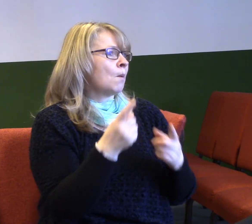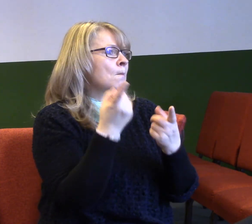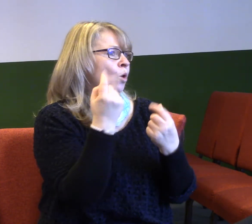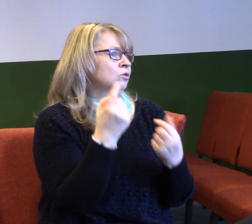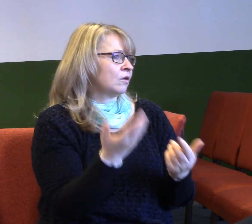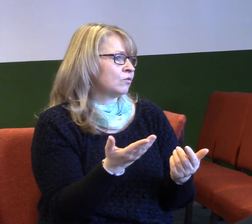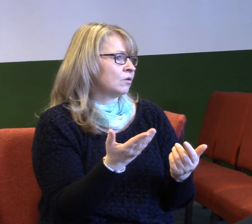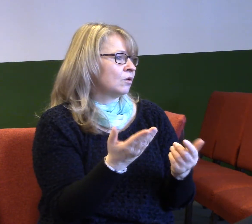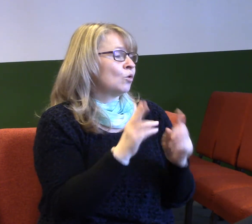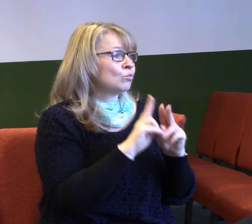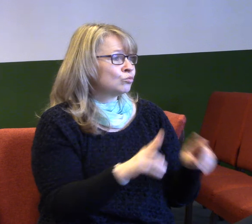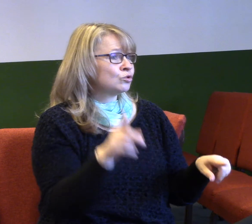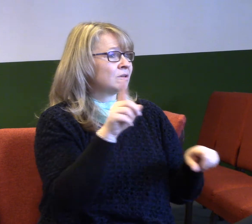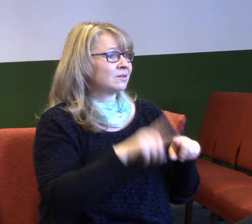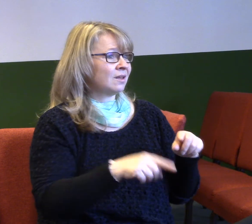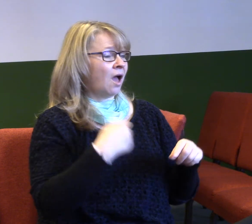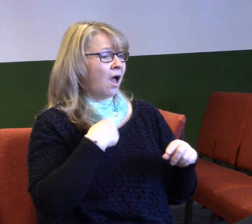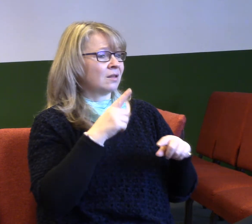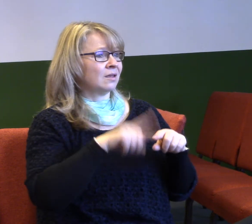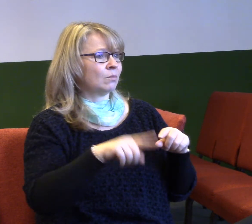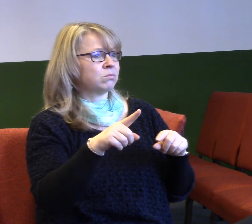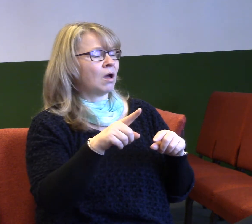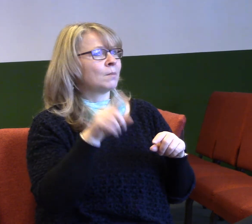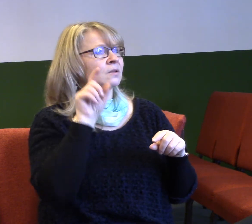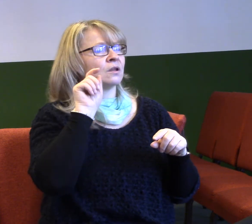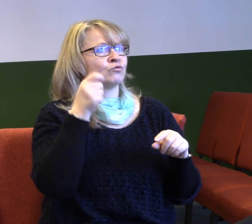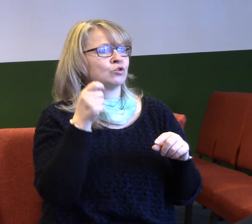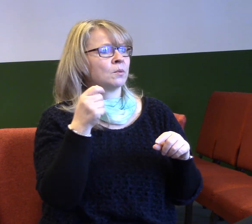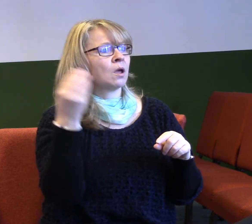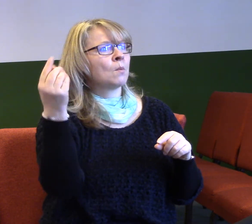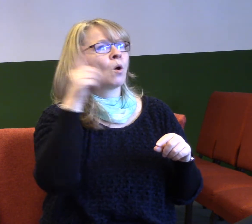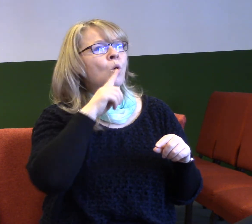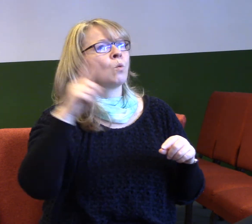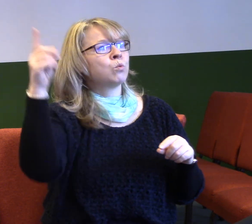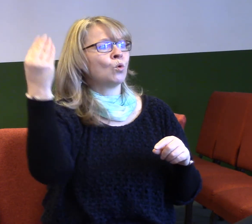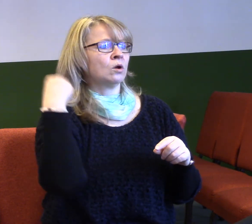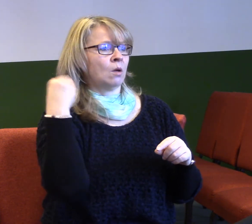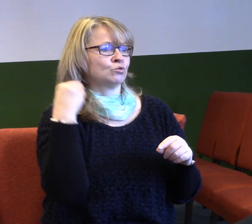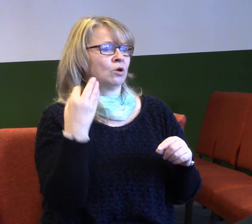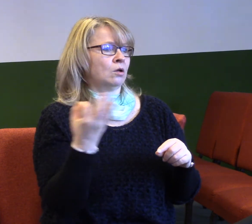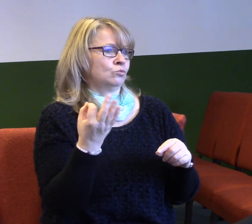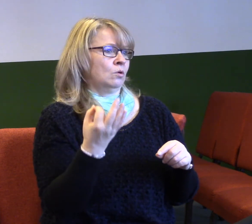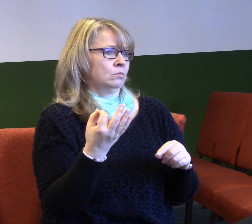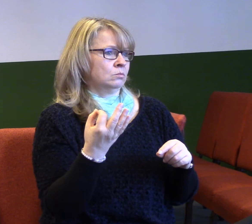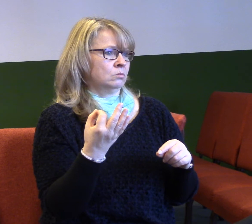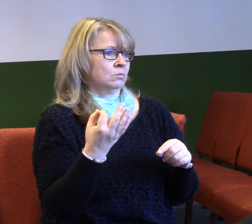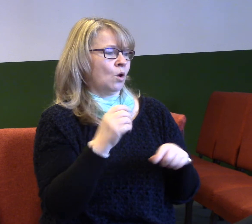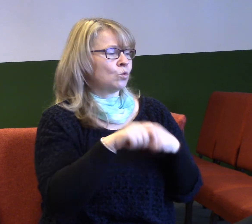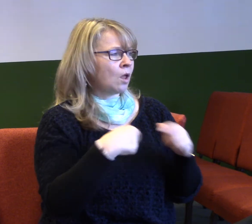minout to, že Bůh k nám mluví a postavíme se věcem, které Bůh dělá. Až tak velkou